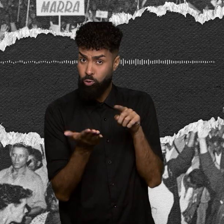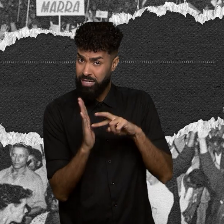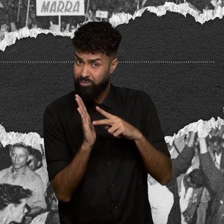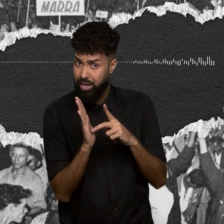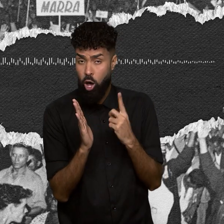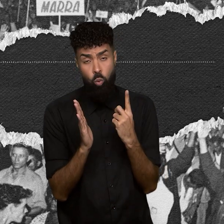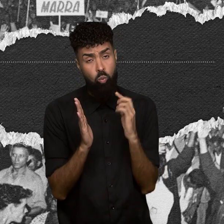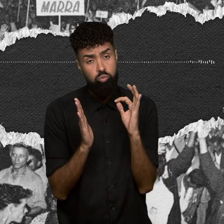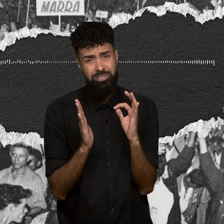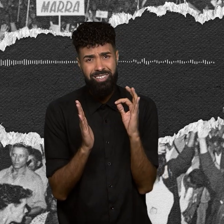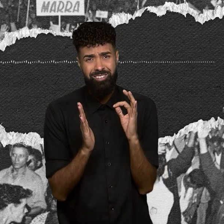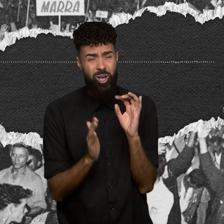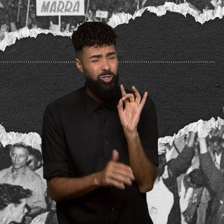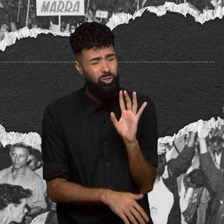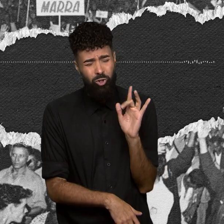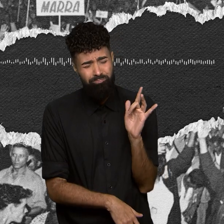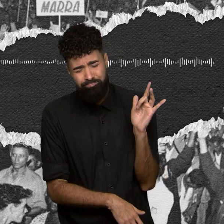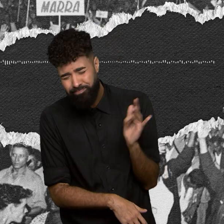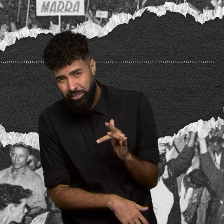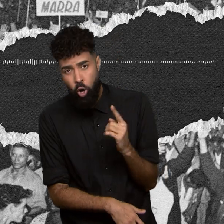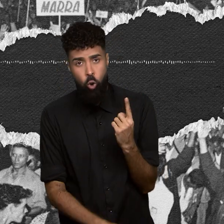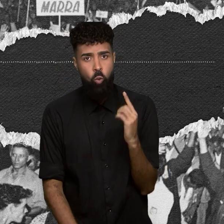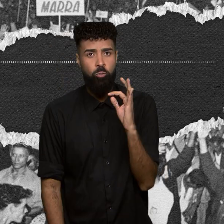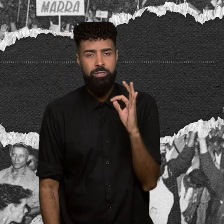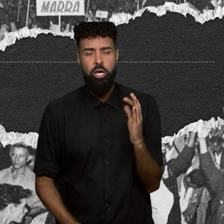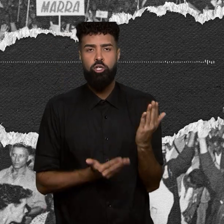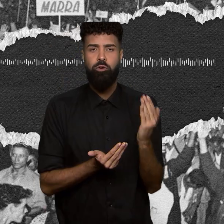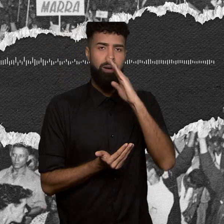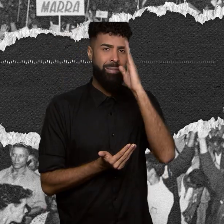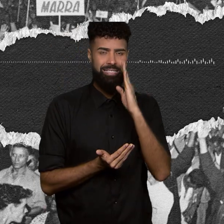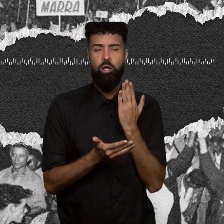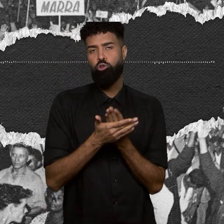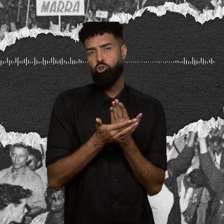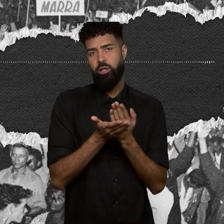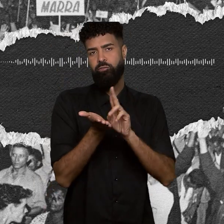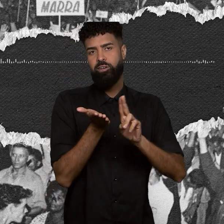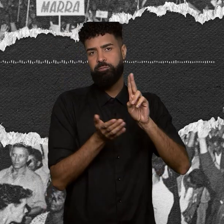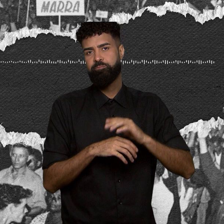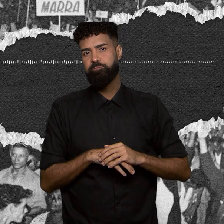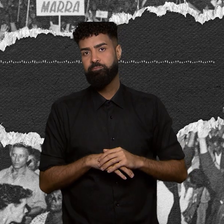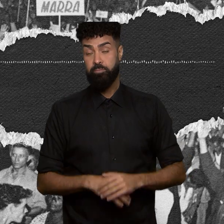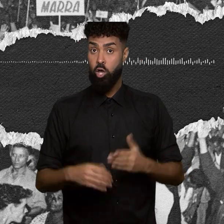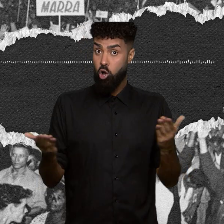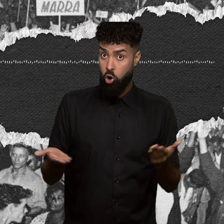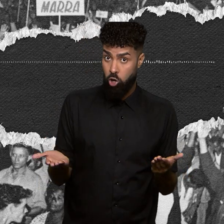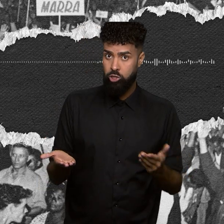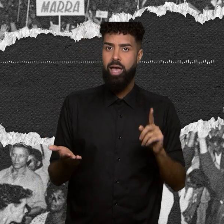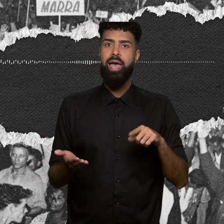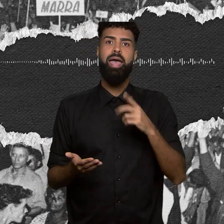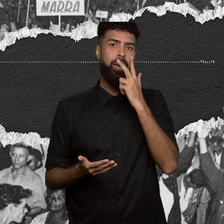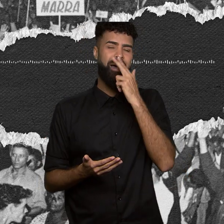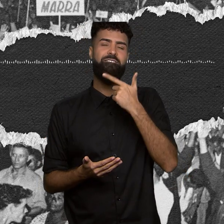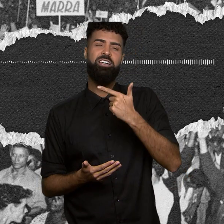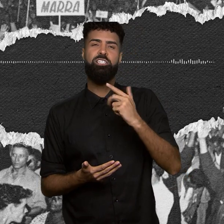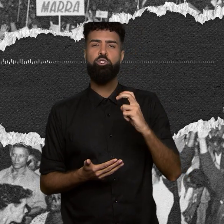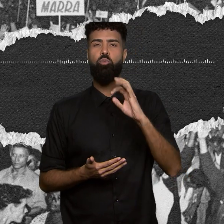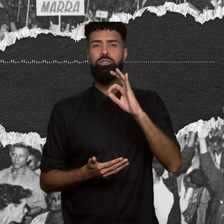Apenas 1% dos jovens brasileiros. Hoje, um em cada quatro jovens de 18 a 24 anos